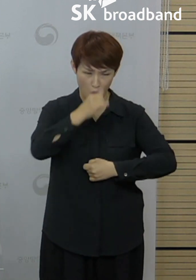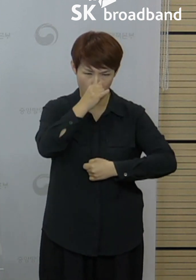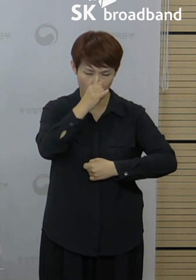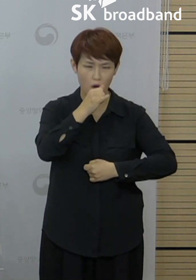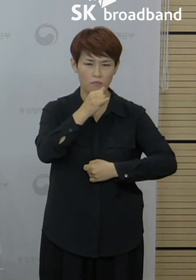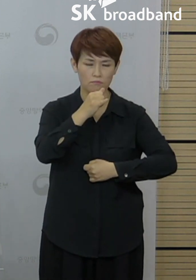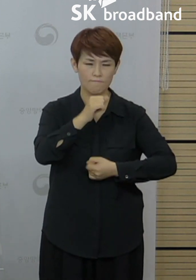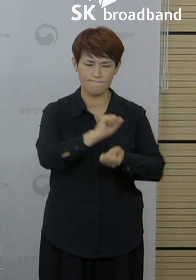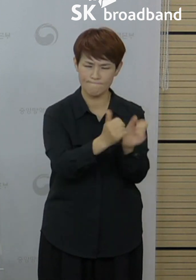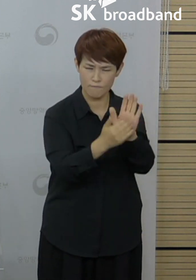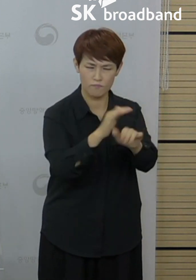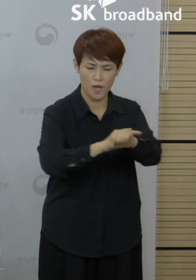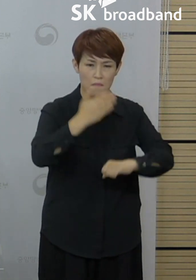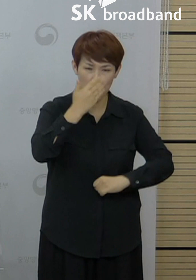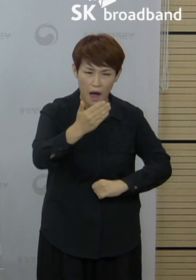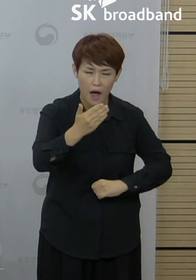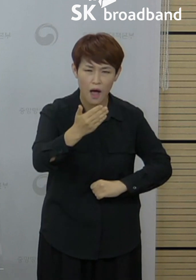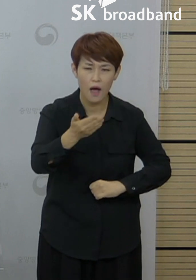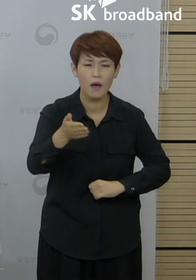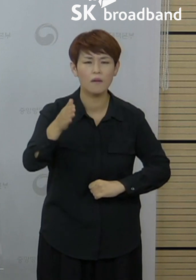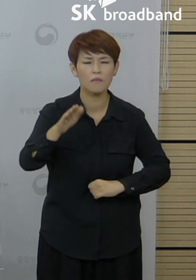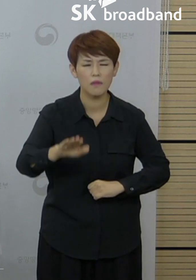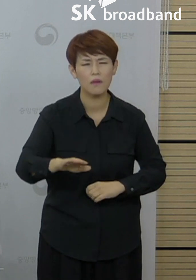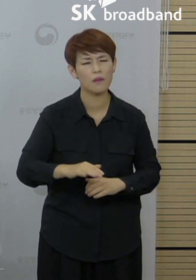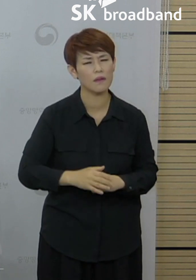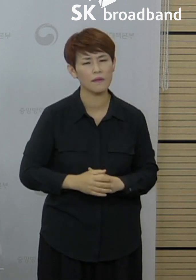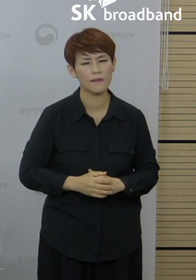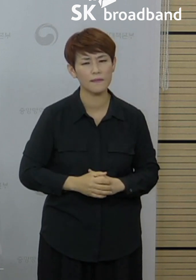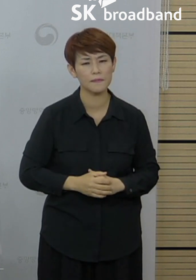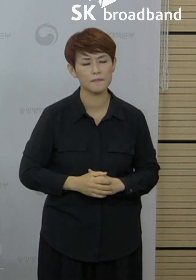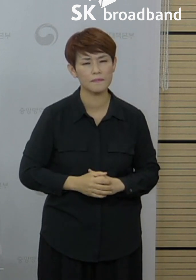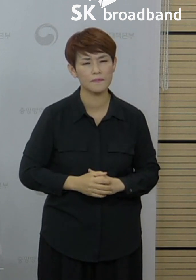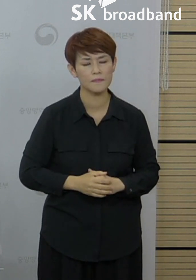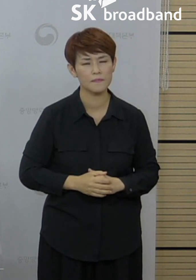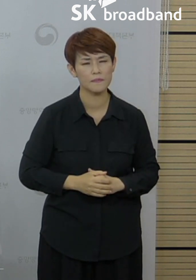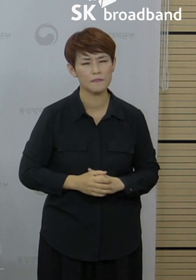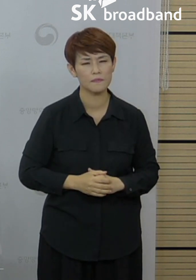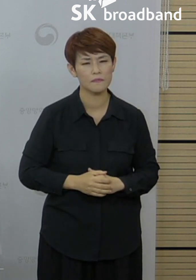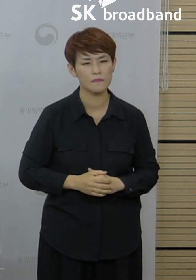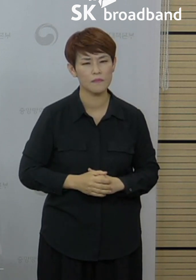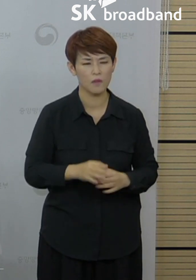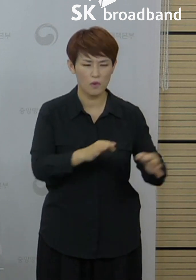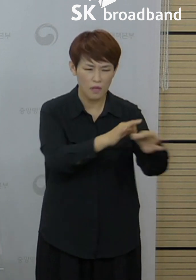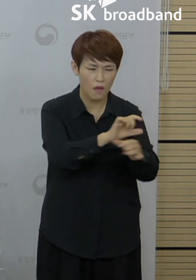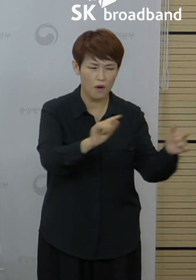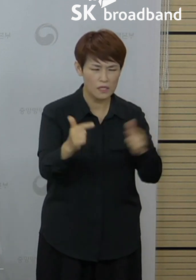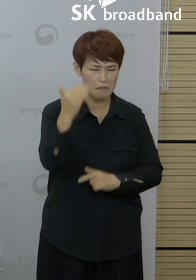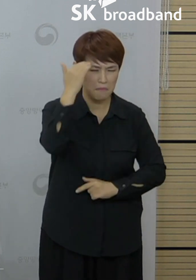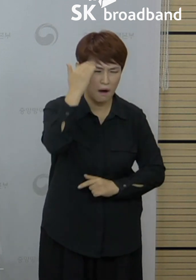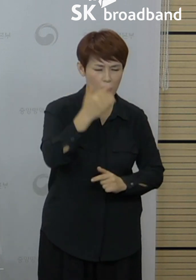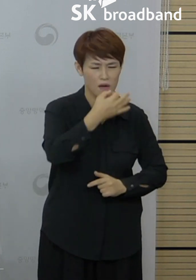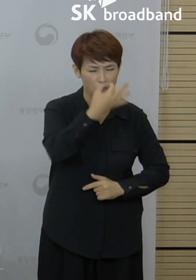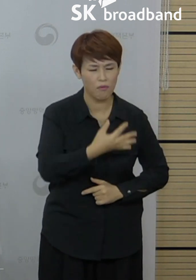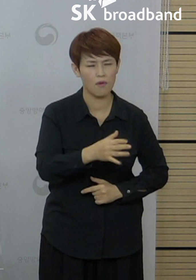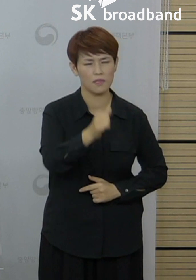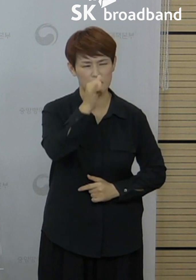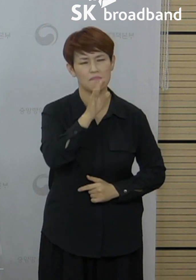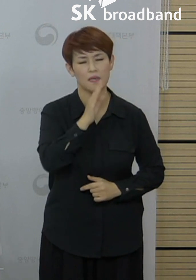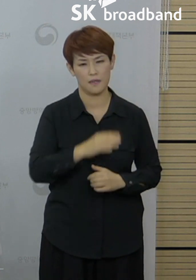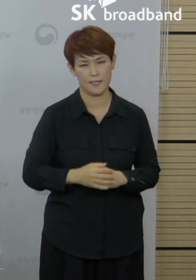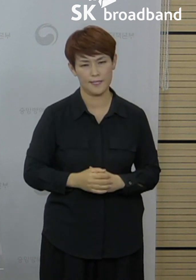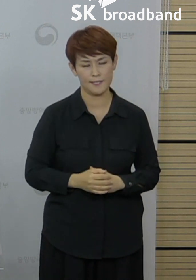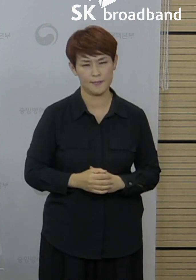조치이지만 그만큼 여러 가지 사회적인 고려점이 또 많은 상황입니다. 효과가